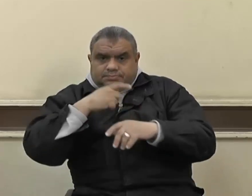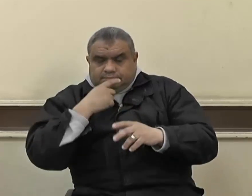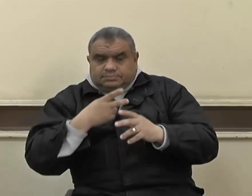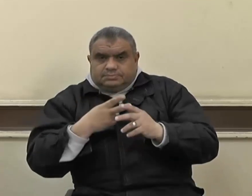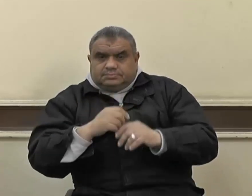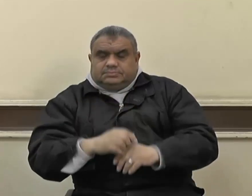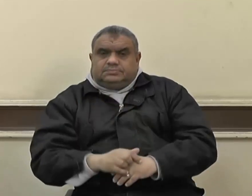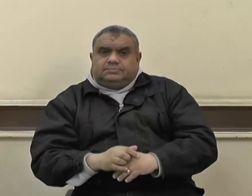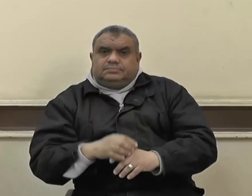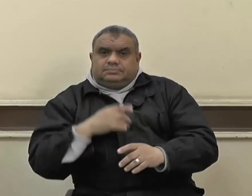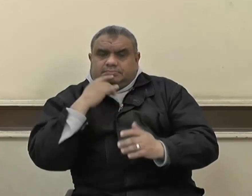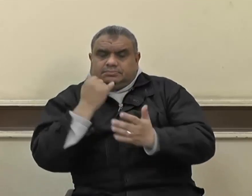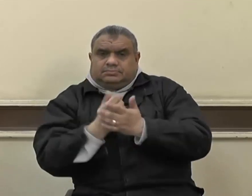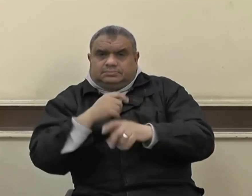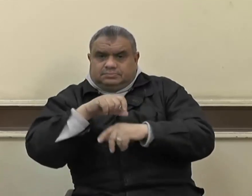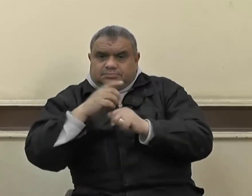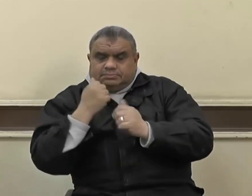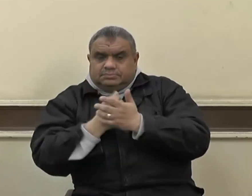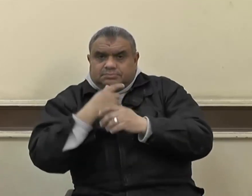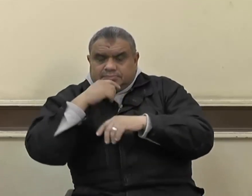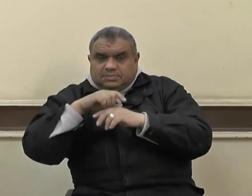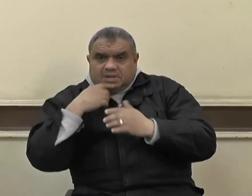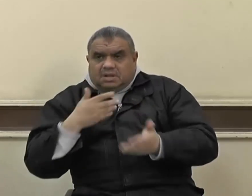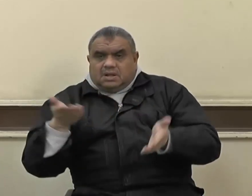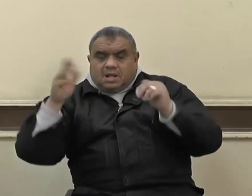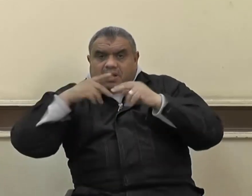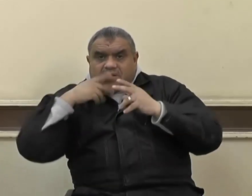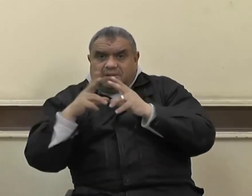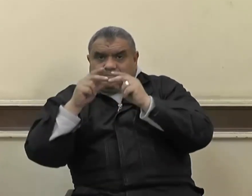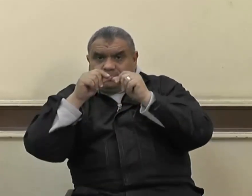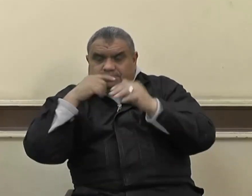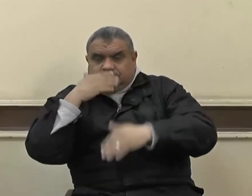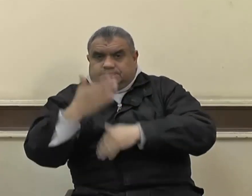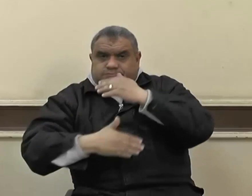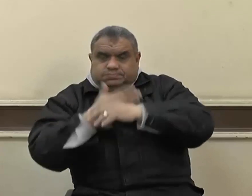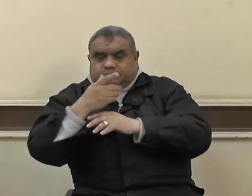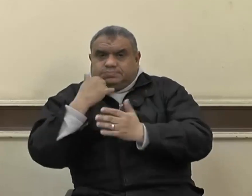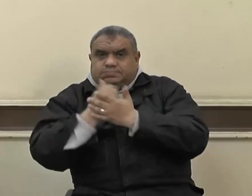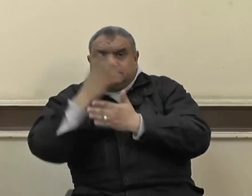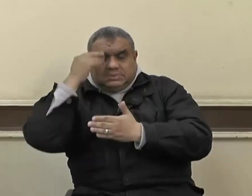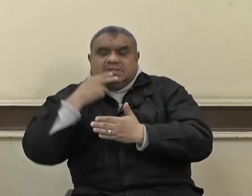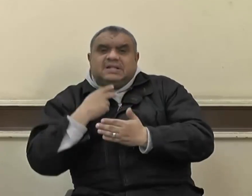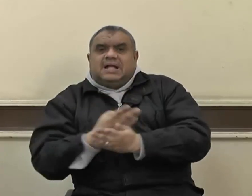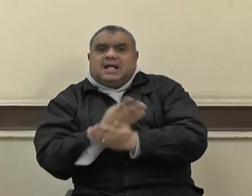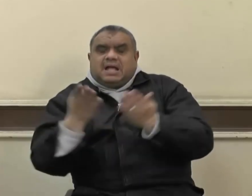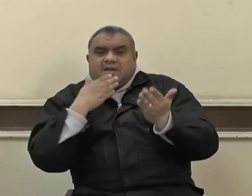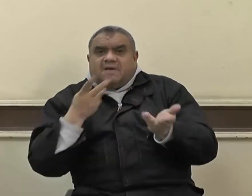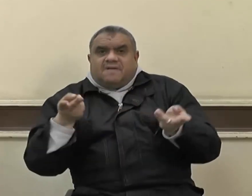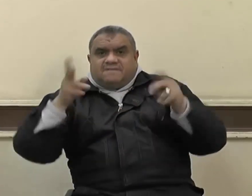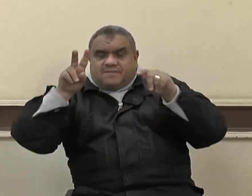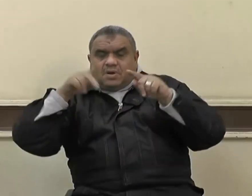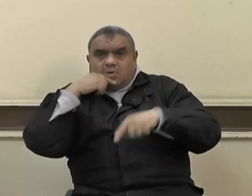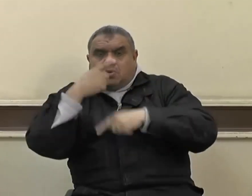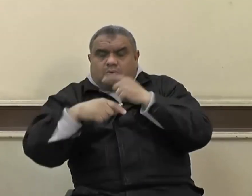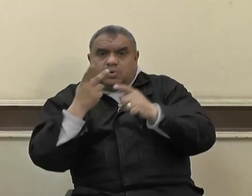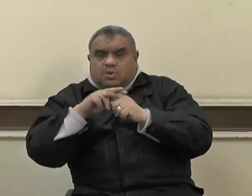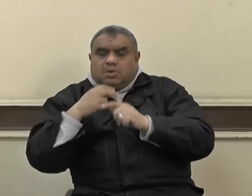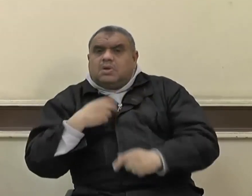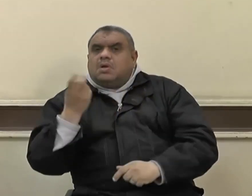فقد كان يتعهد أسر الشهداء بالرعاية والحذ ويؤهل أبناءهم التأهيل الأمثل